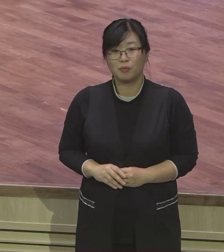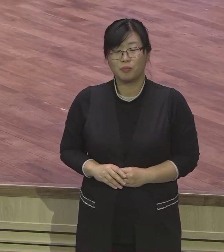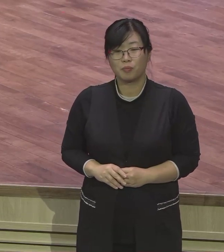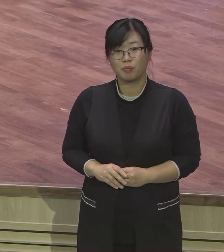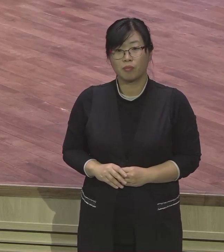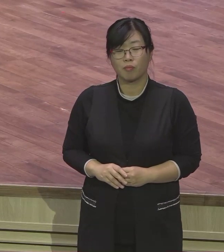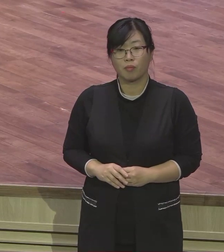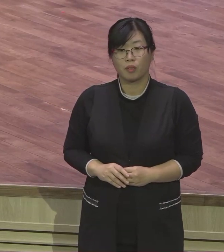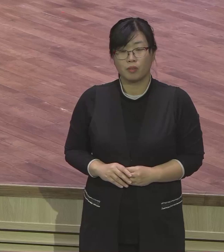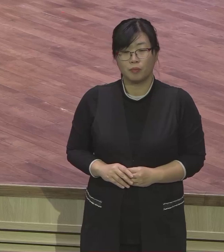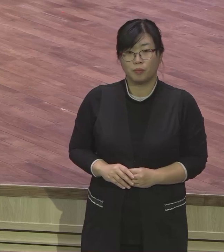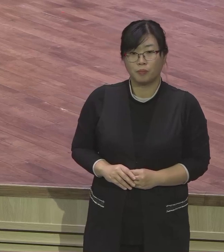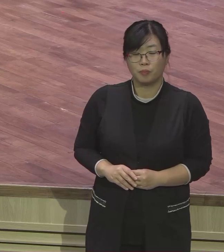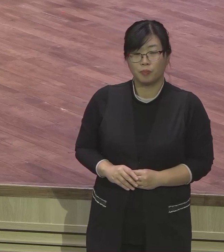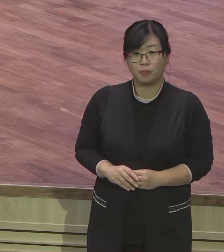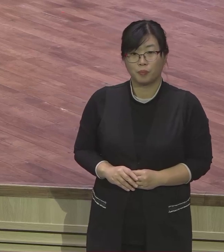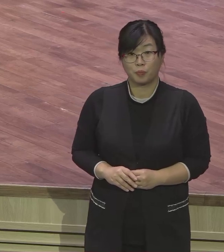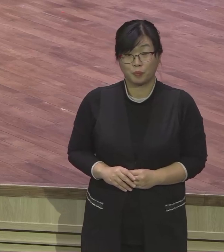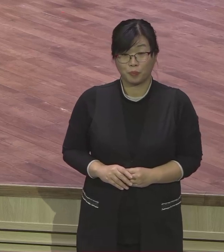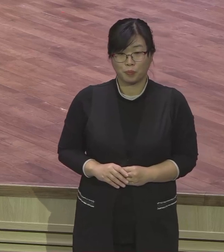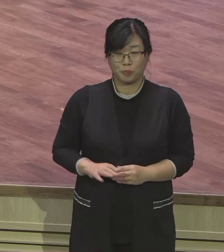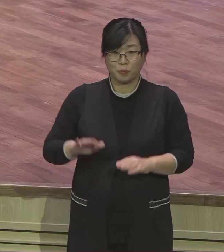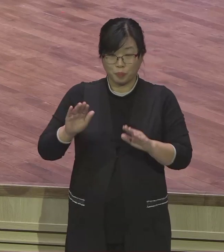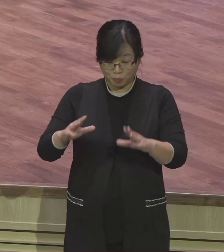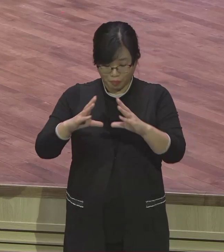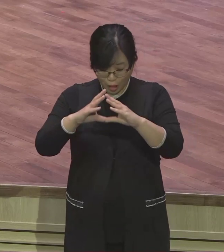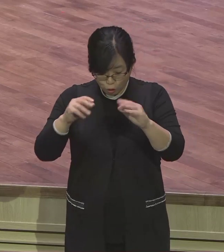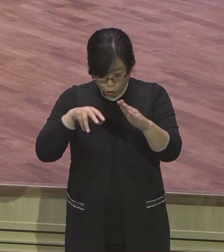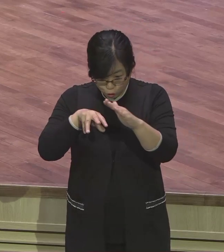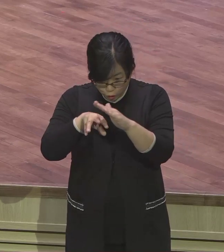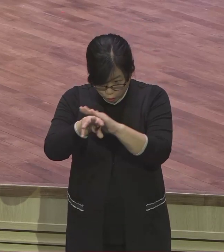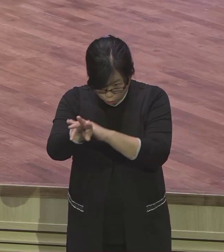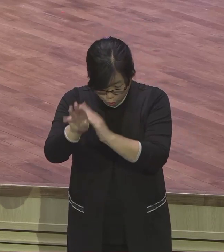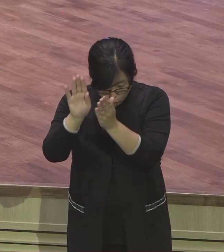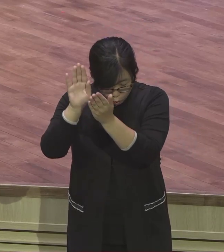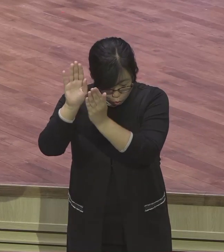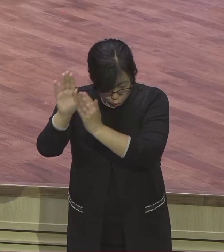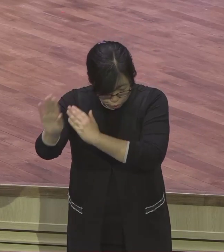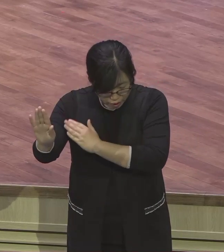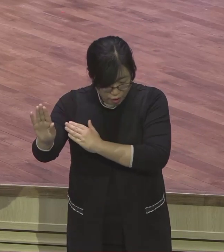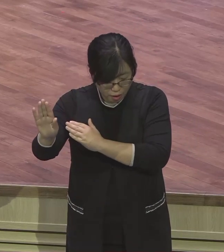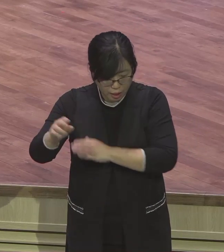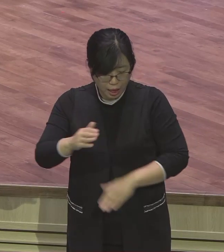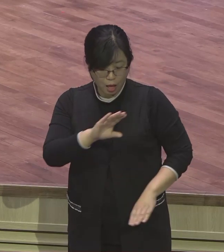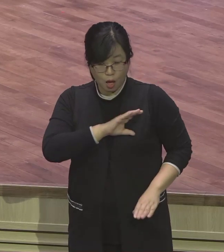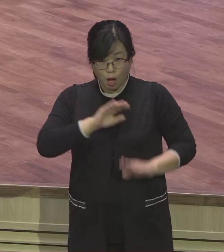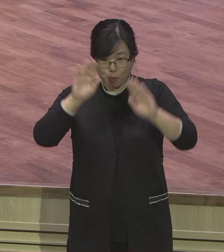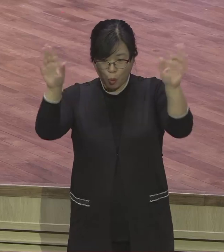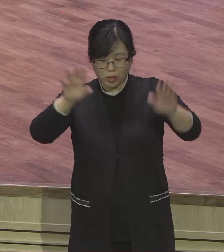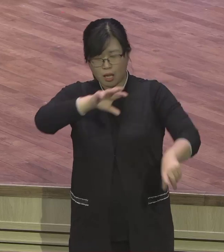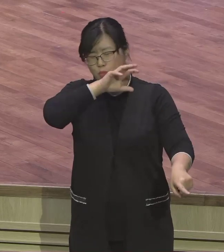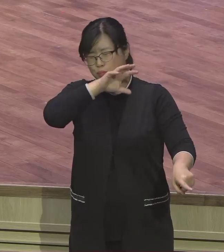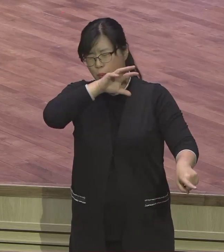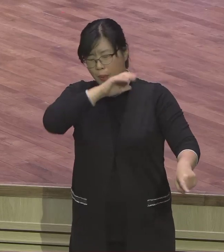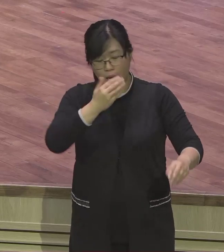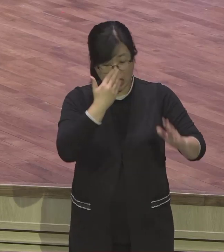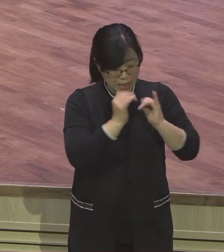없어가지고 우리를 이렇게 바다에다 수장시키라 그러느냐 이스라엘 백성들이 그냥 막 우리를 죽게 만들었다고 모세를 막